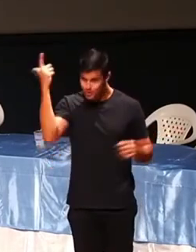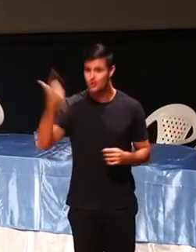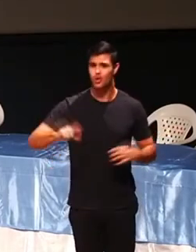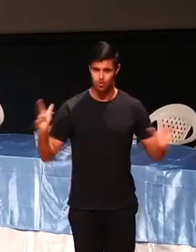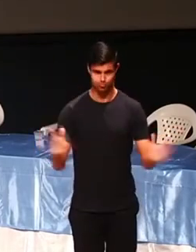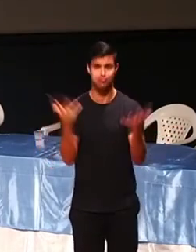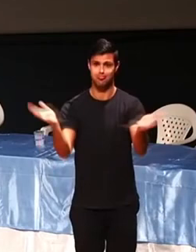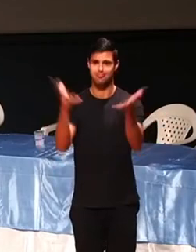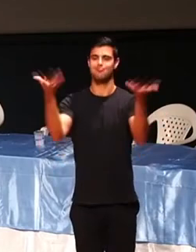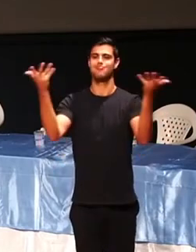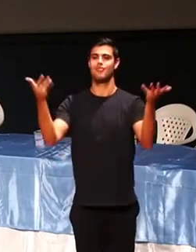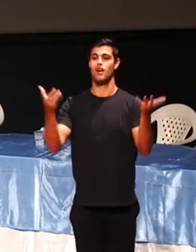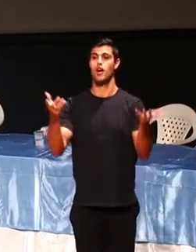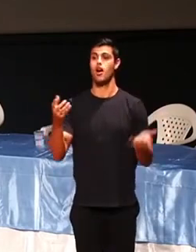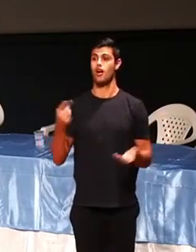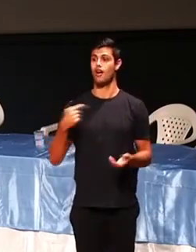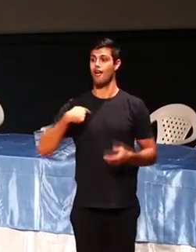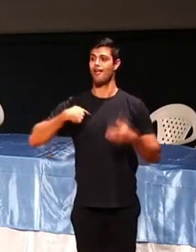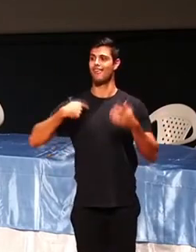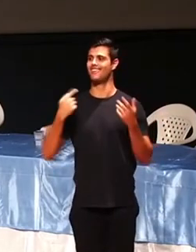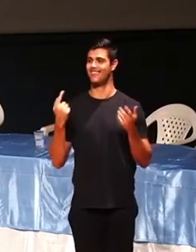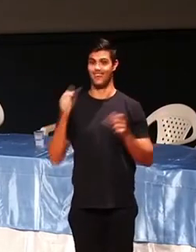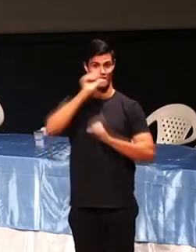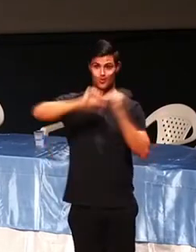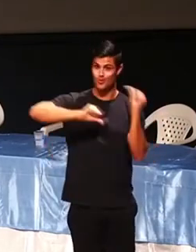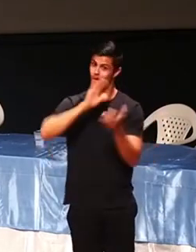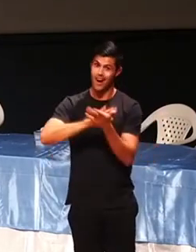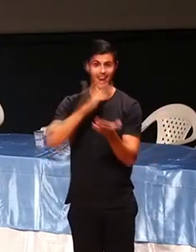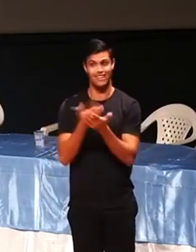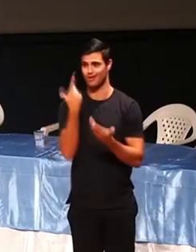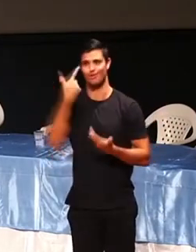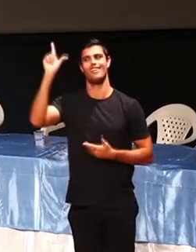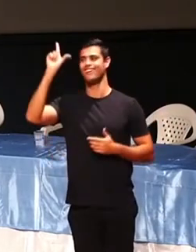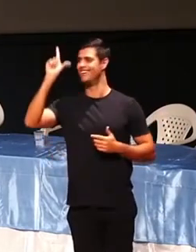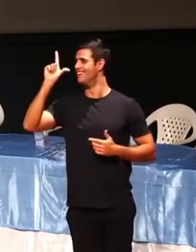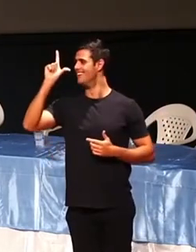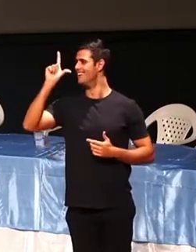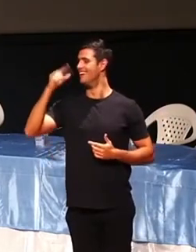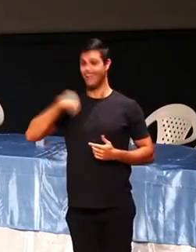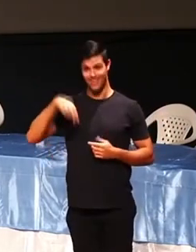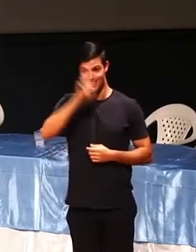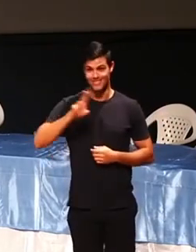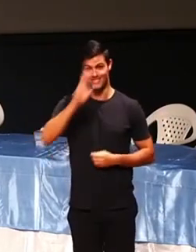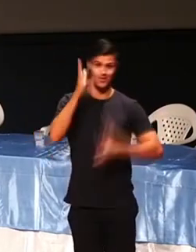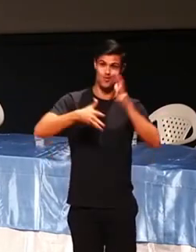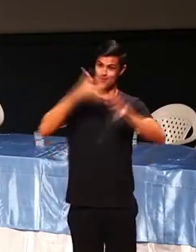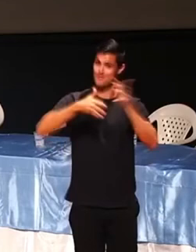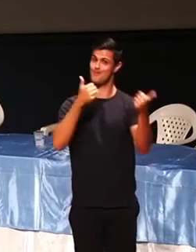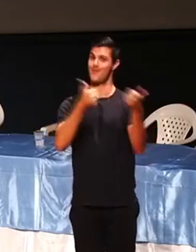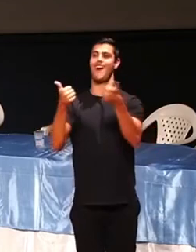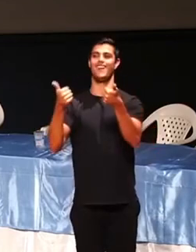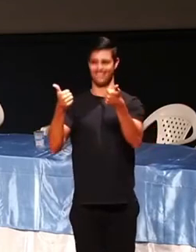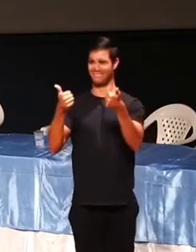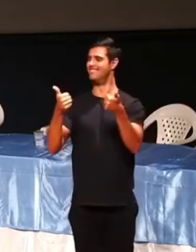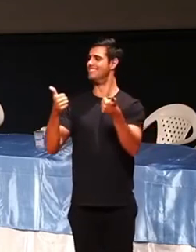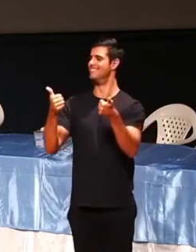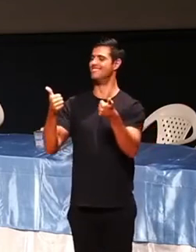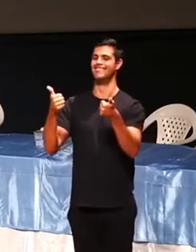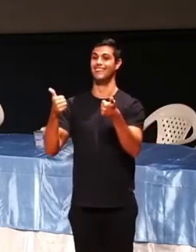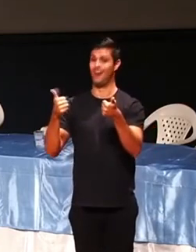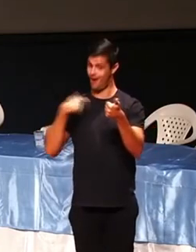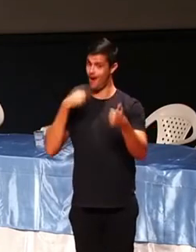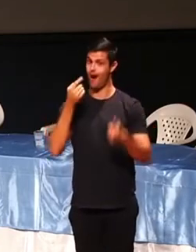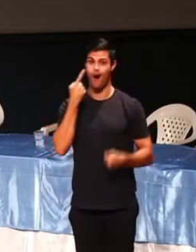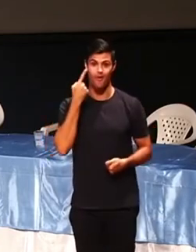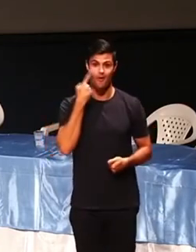não. Agora é outro intérprete, não é mais ela, agora é ele. Você usa o seu gesto aí, bom, hein? Olha como a palavra tem